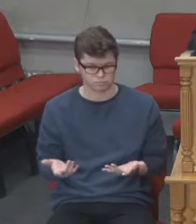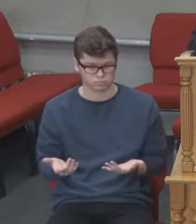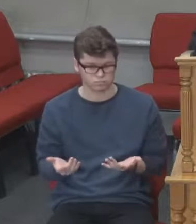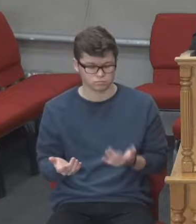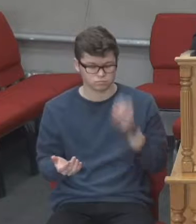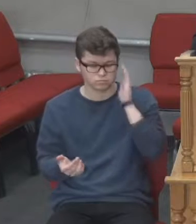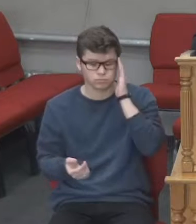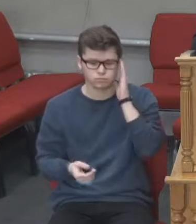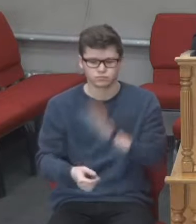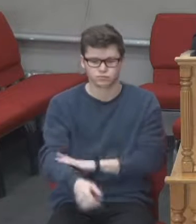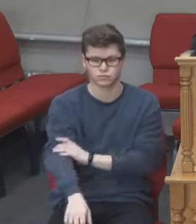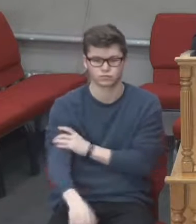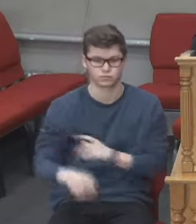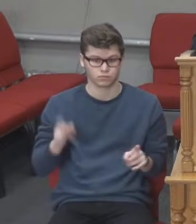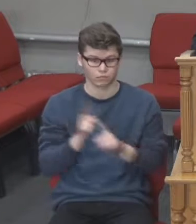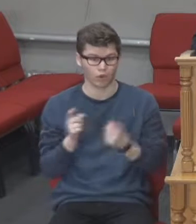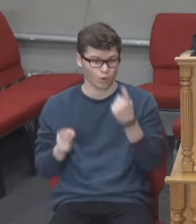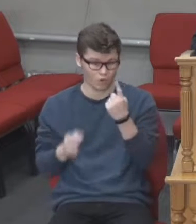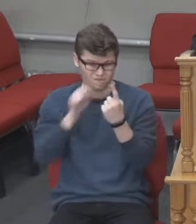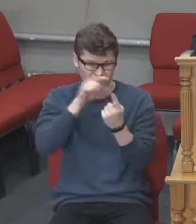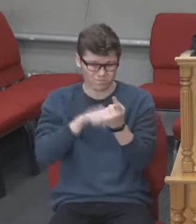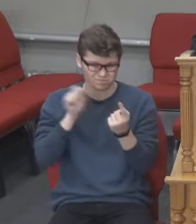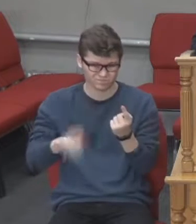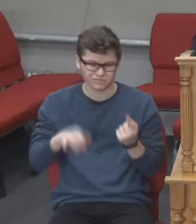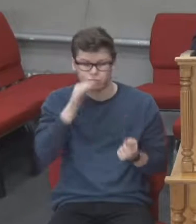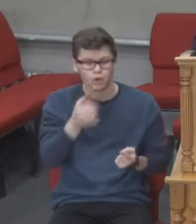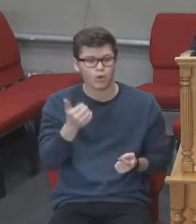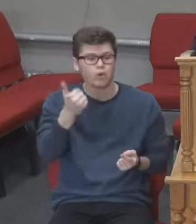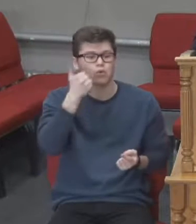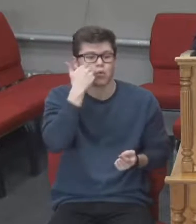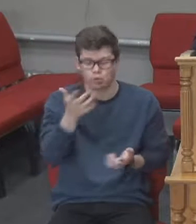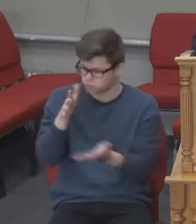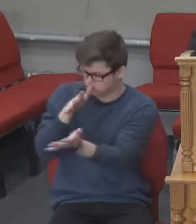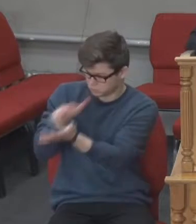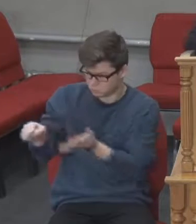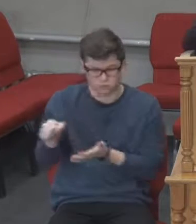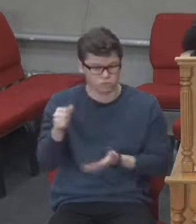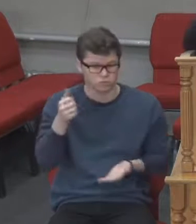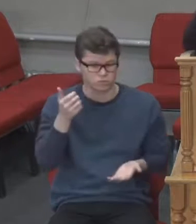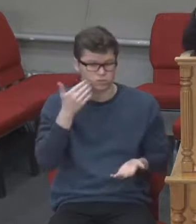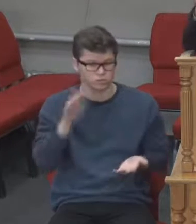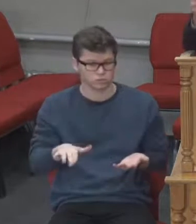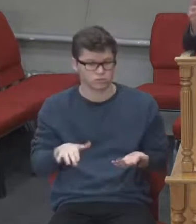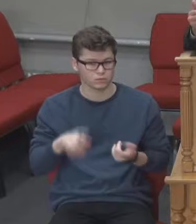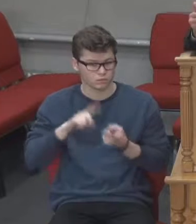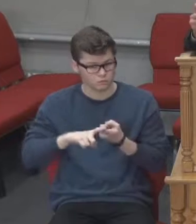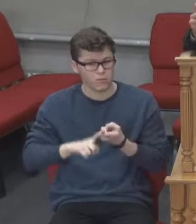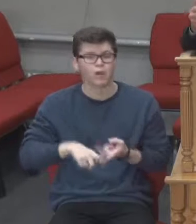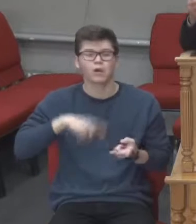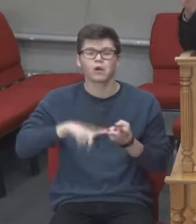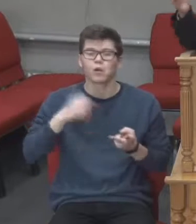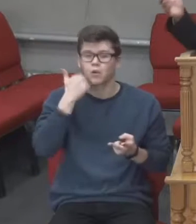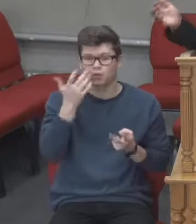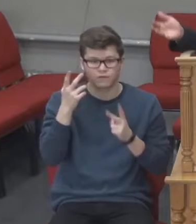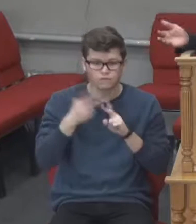В одному запитанні три запитання. Коли станеться це? Коли зруйнується Єрусалим? Коли прийде твій прихід?